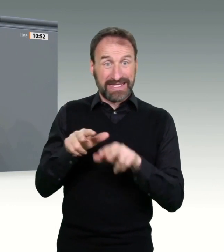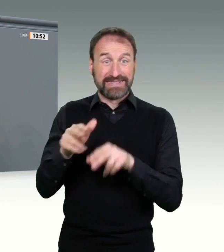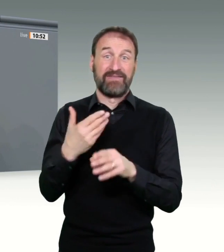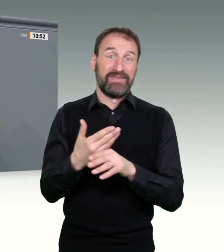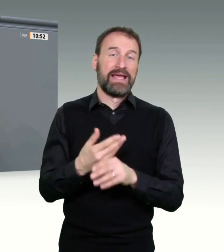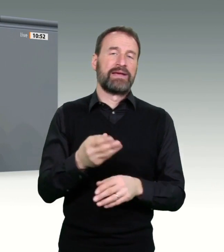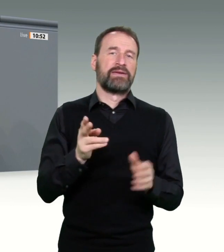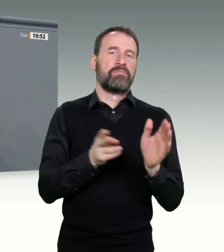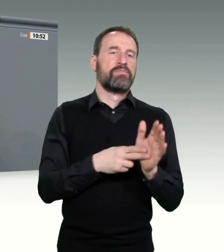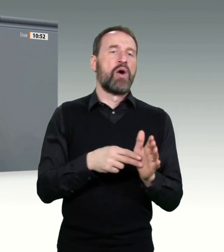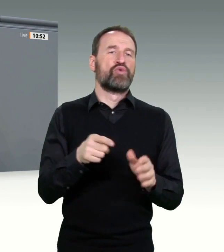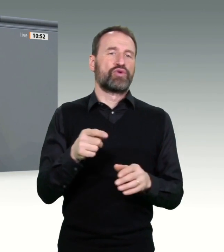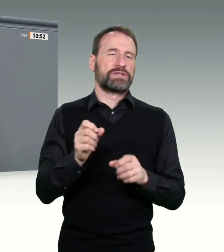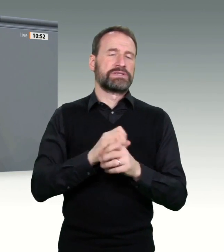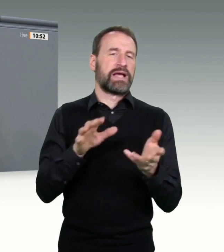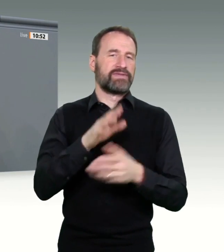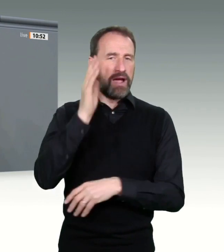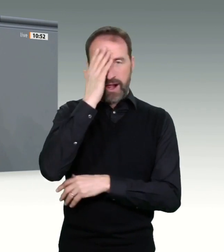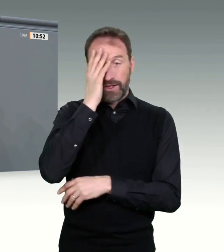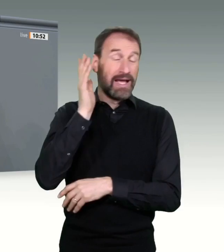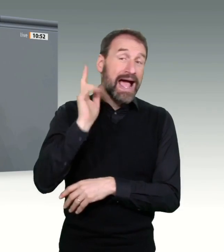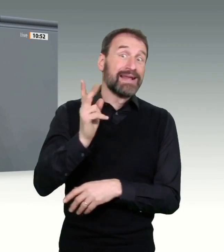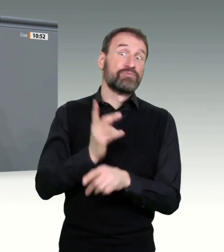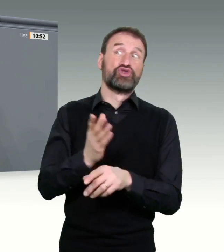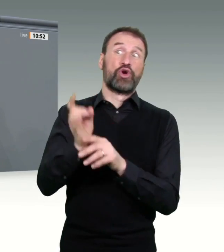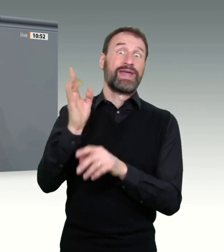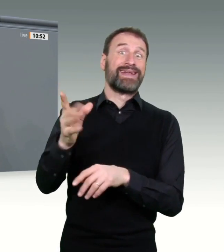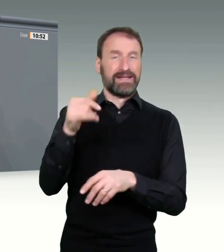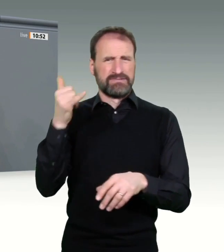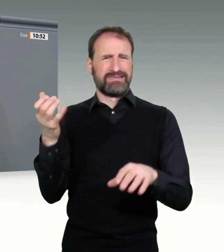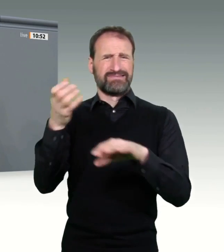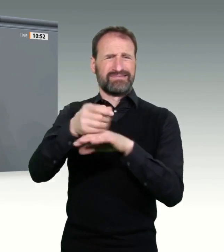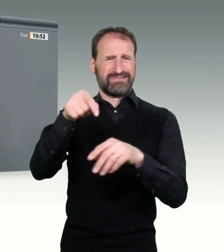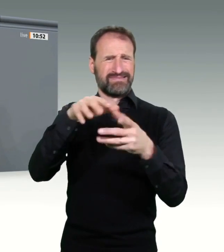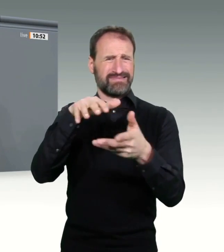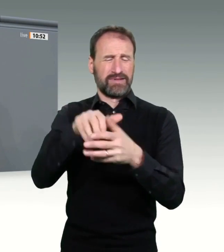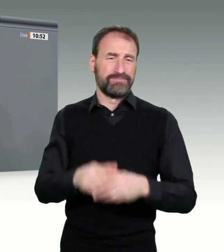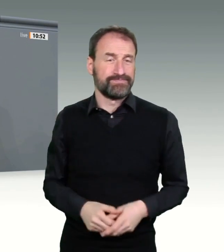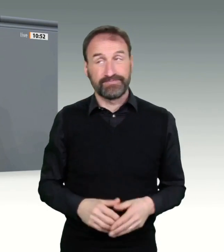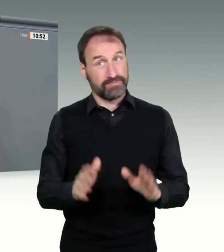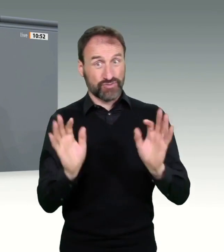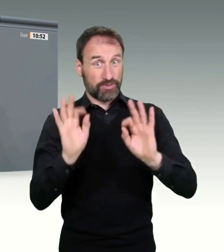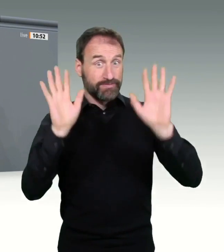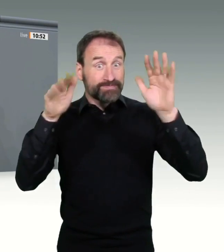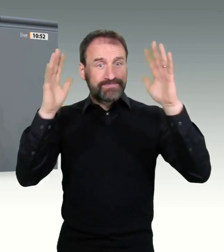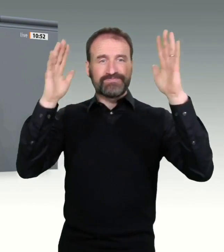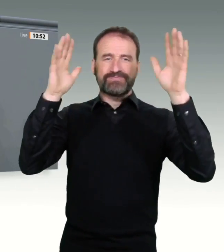-Regeln. Aber wir brauchen eben auch digitale Kontaktnachverfolgung, testen, testen, testen, auch mit Schnell- und